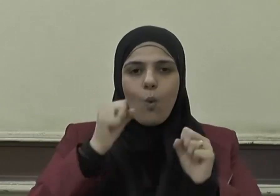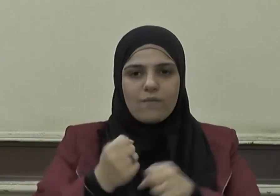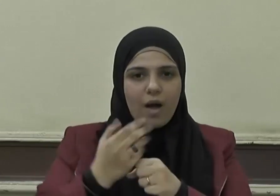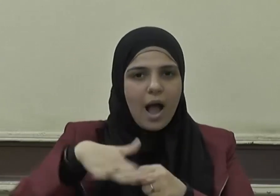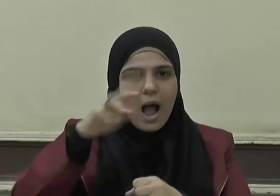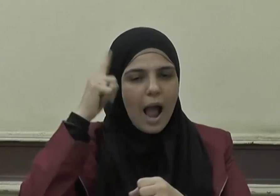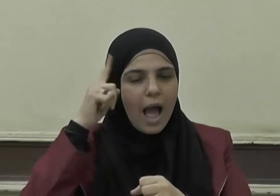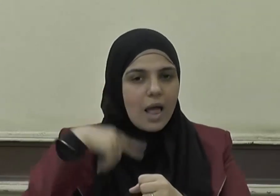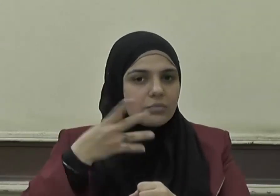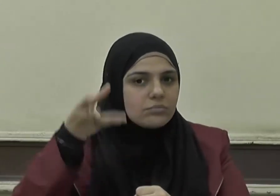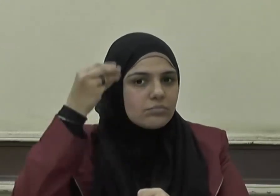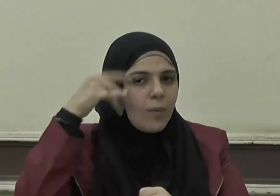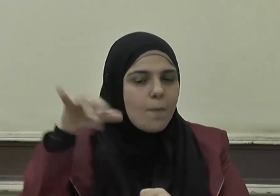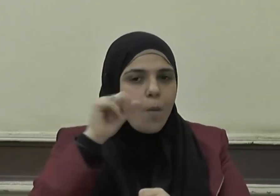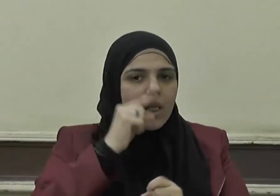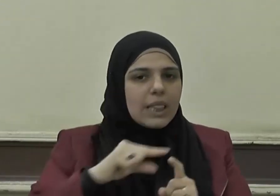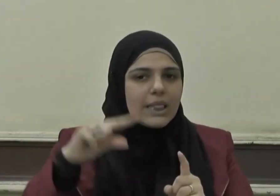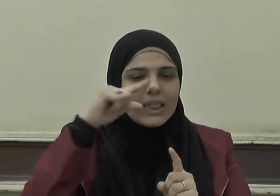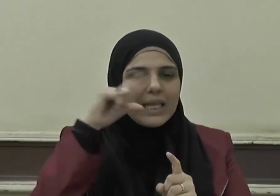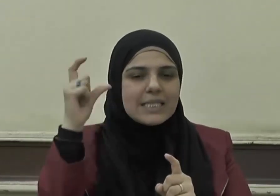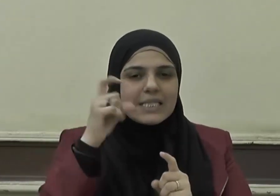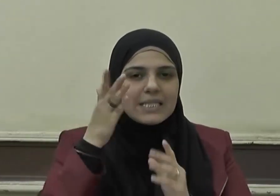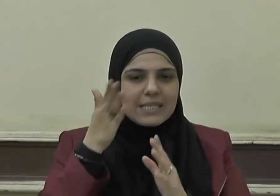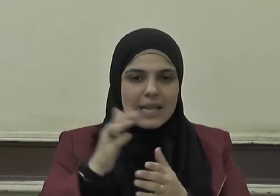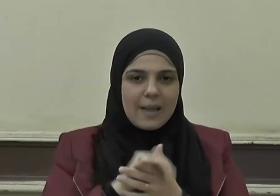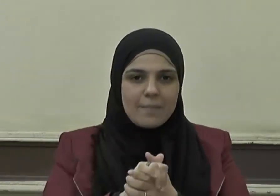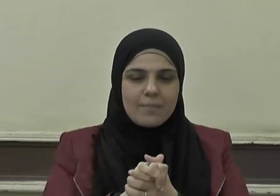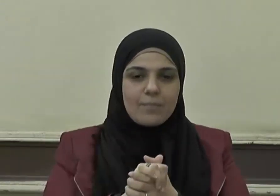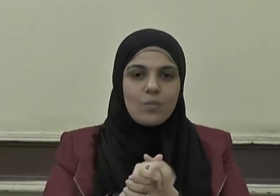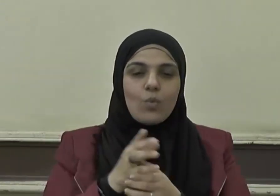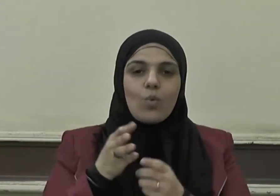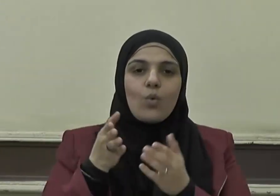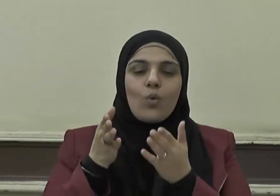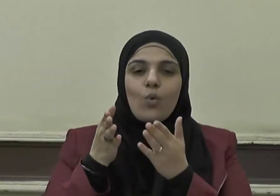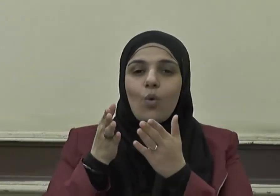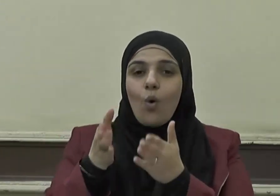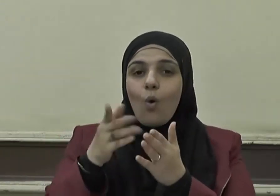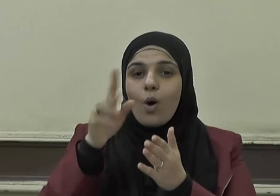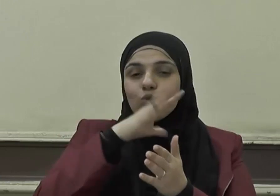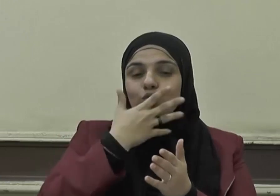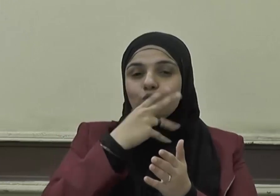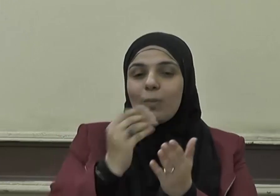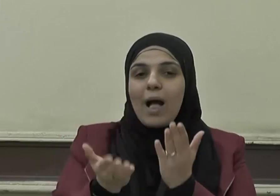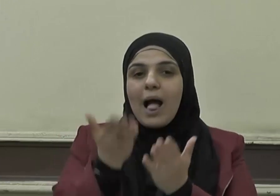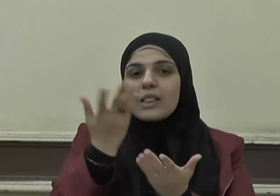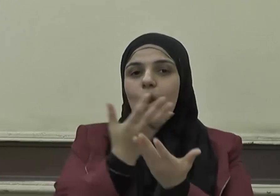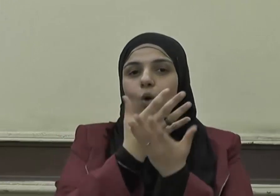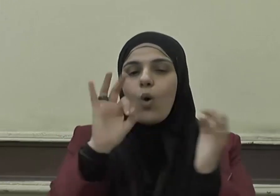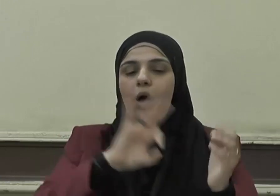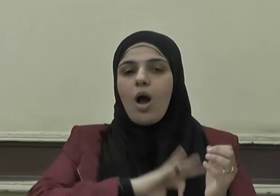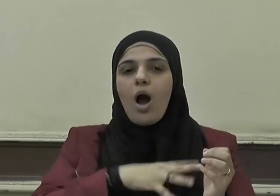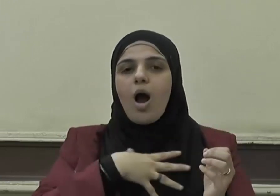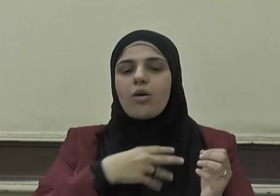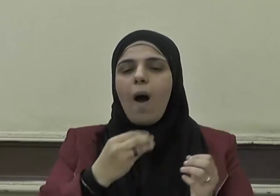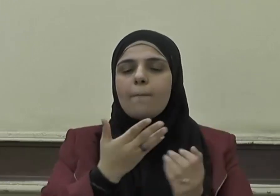العامة لديننا الحنيف وهو بلا شك عدل كله رحمة كله